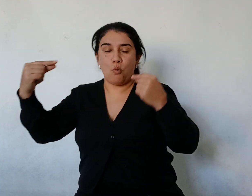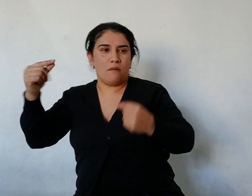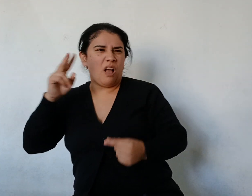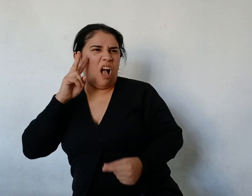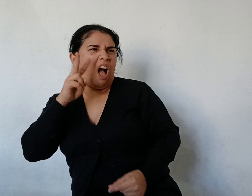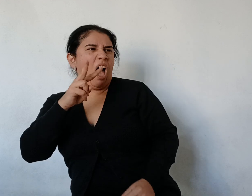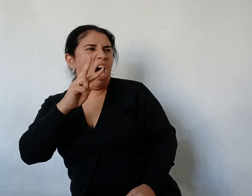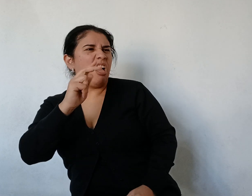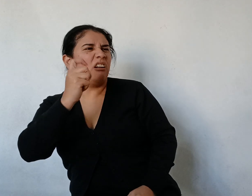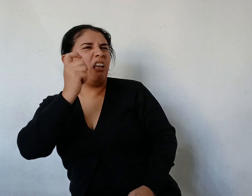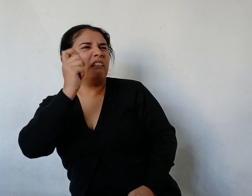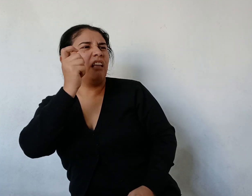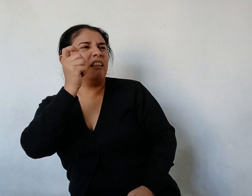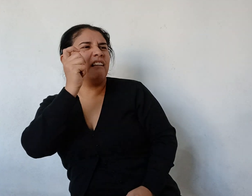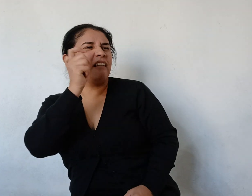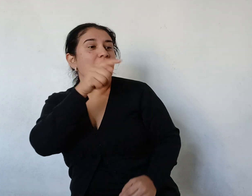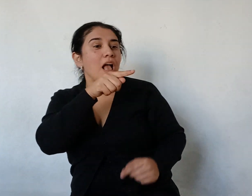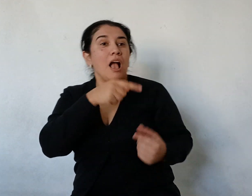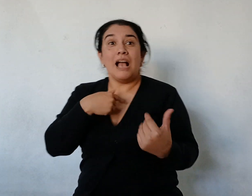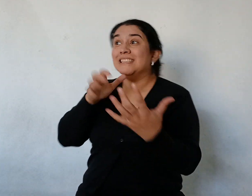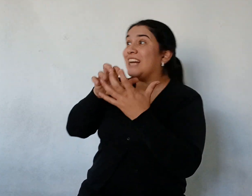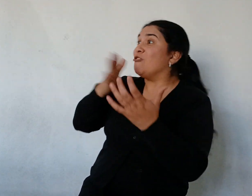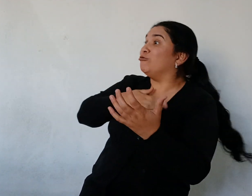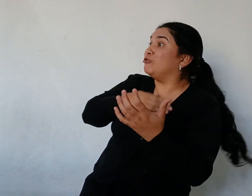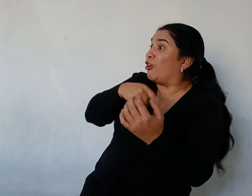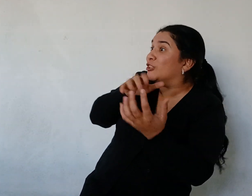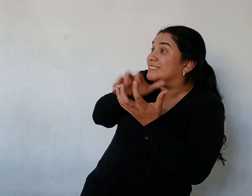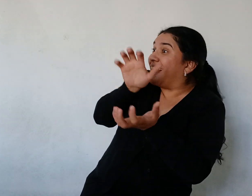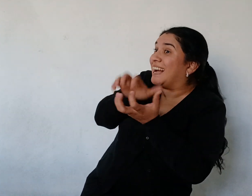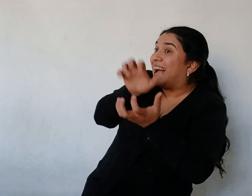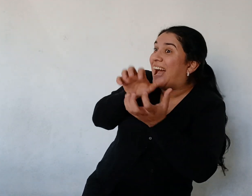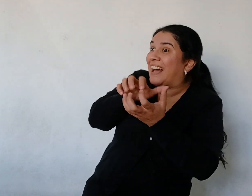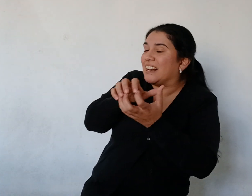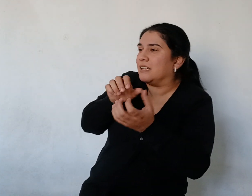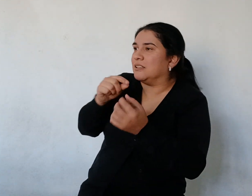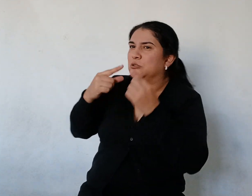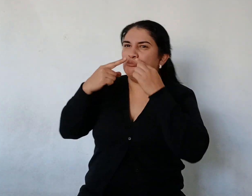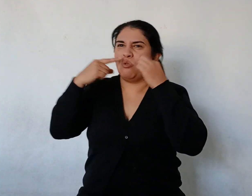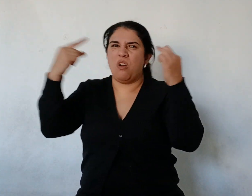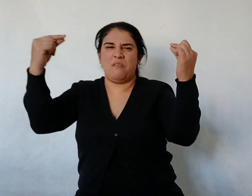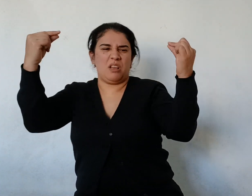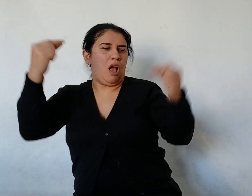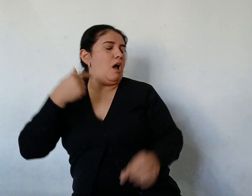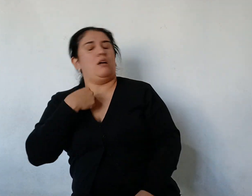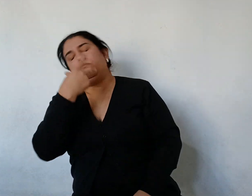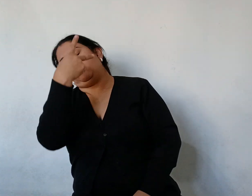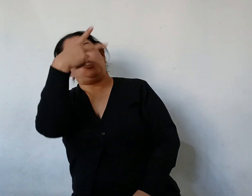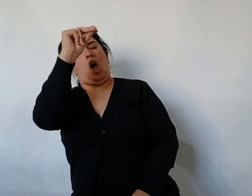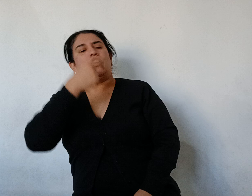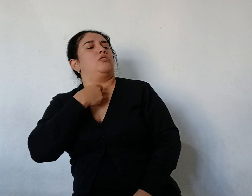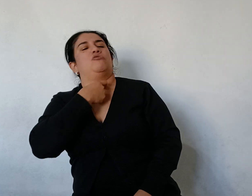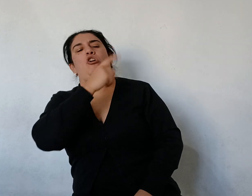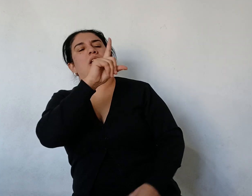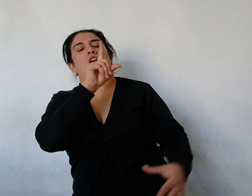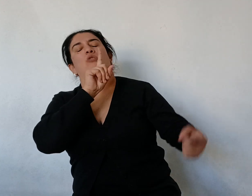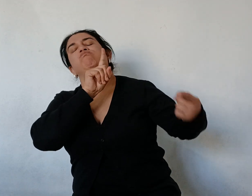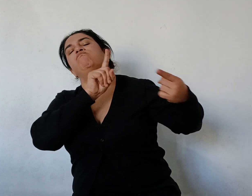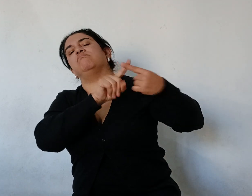Somos nosotros, los yacarés No tengo ni quiero tener relación con ustedes Respondió el surubí